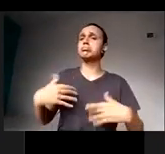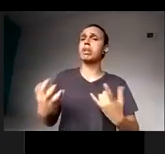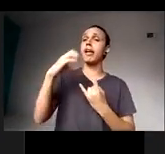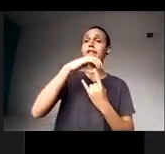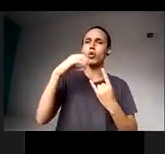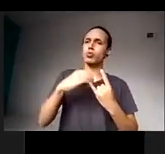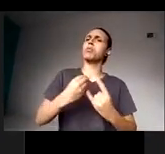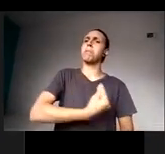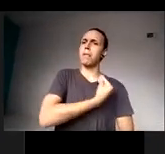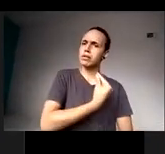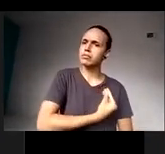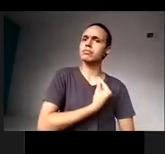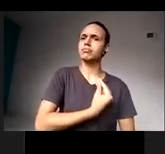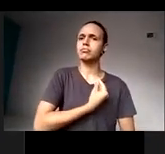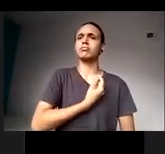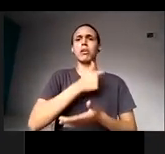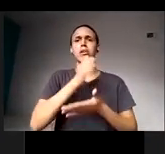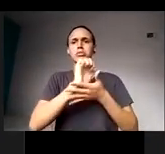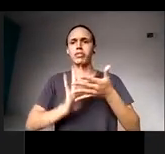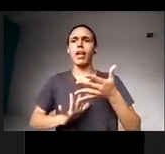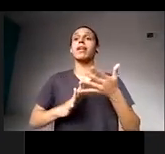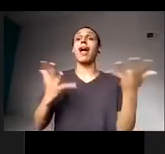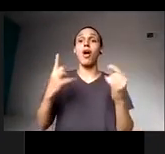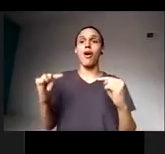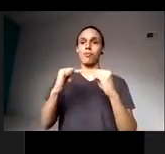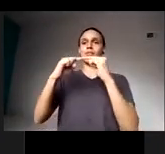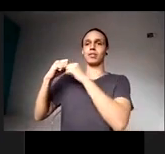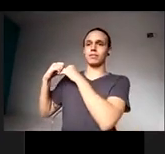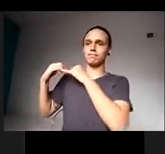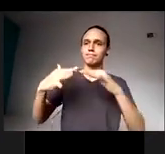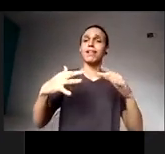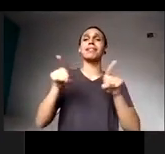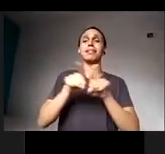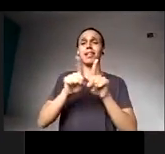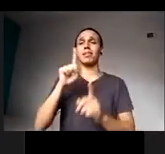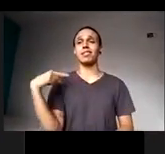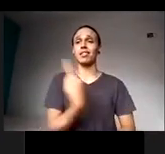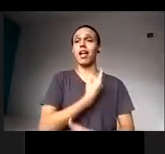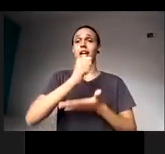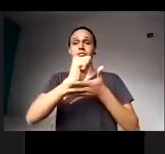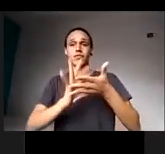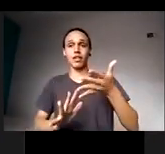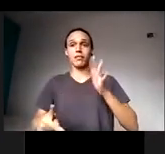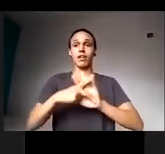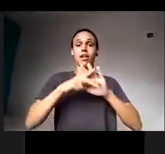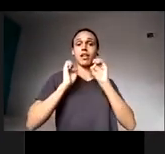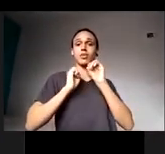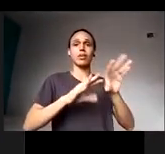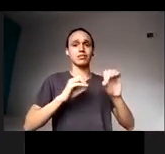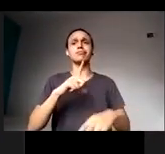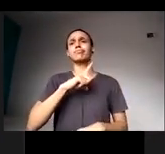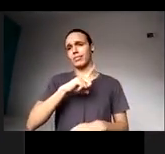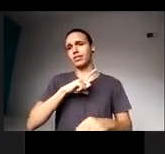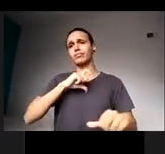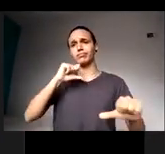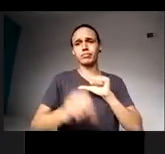nas atividades de enfrentamento da pandemia. Isso também atentou as nossas atividades educacionais e nós, naquela ocasião, estamos